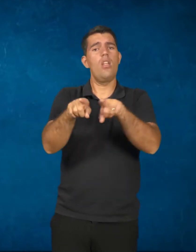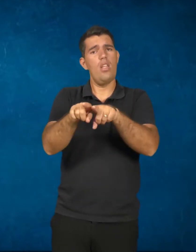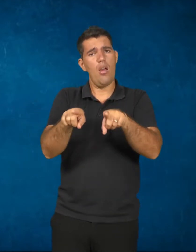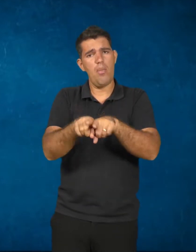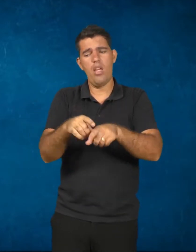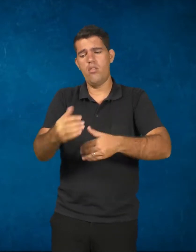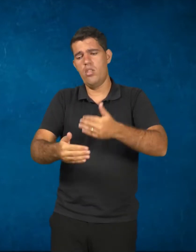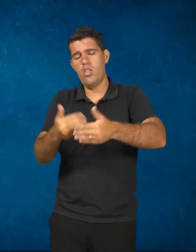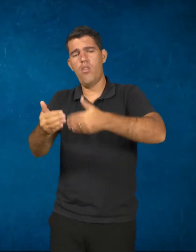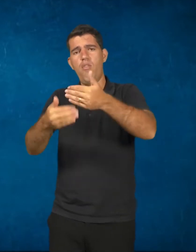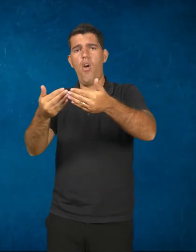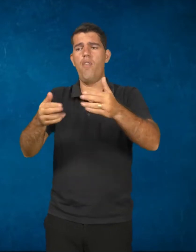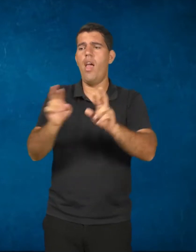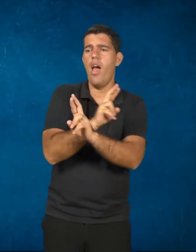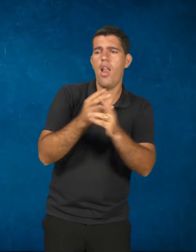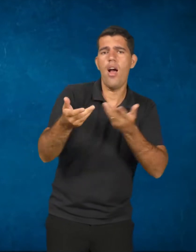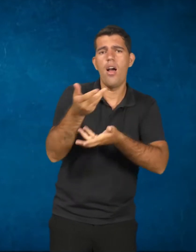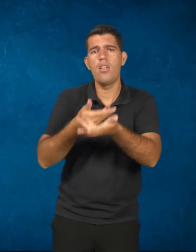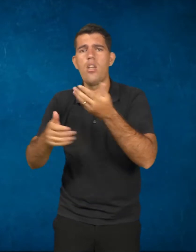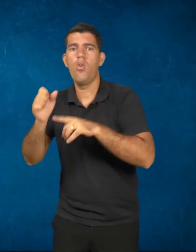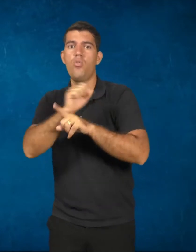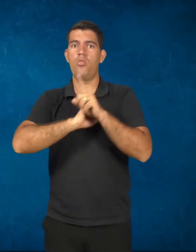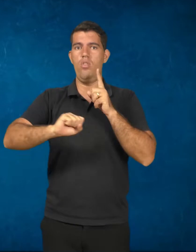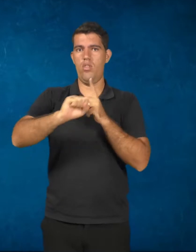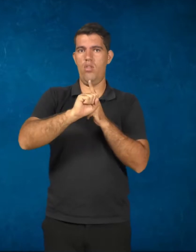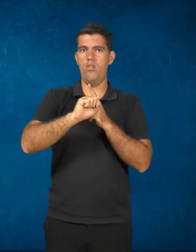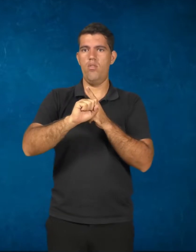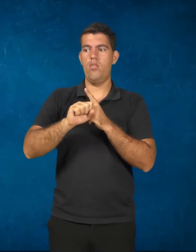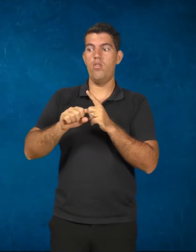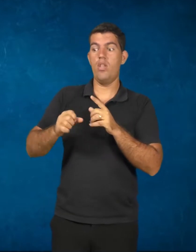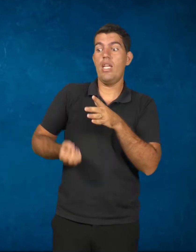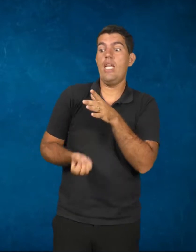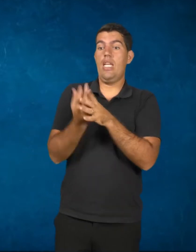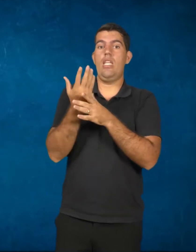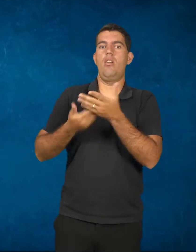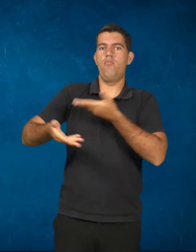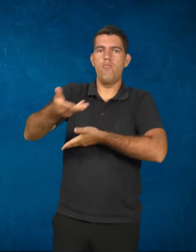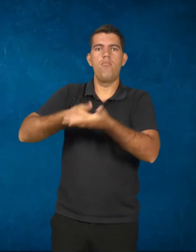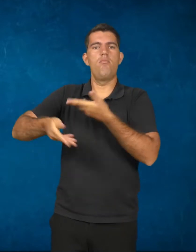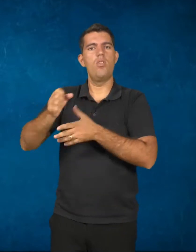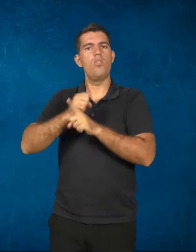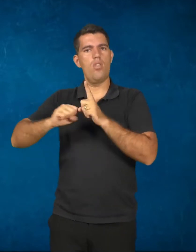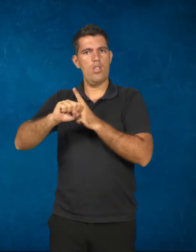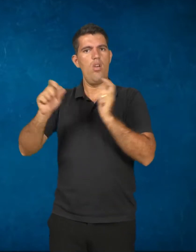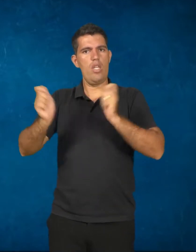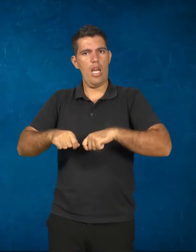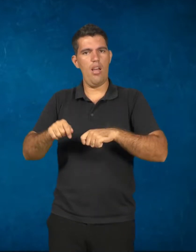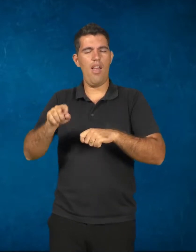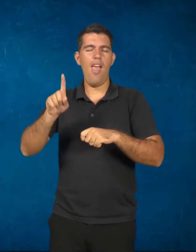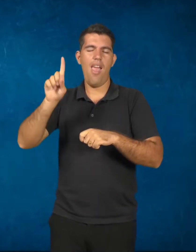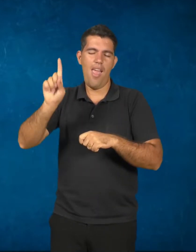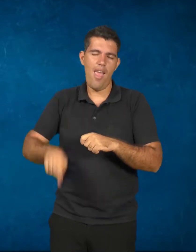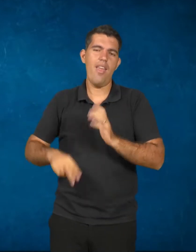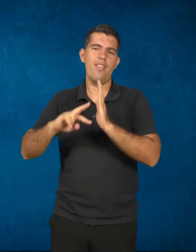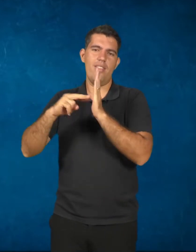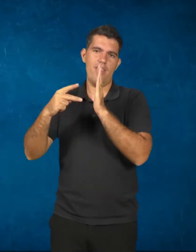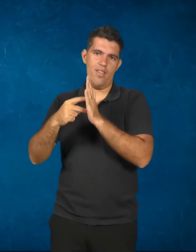desenvolvem nas relações sociais. Ele cria uma situação de sociabilidade. Esse é o sentido do trabalho como valor de